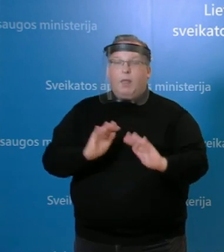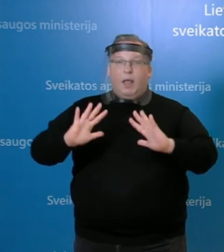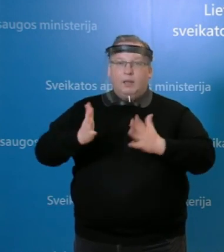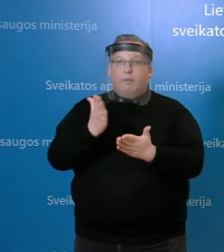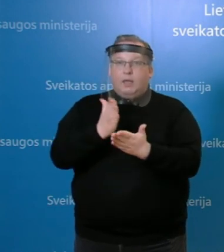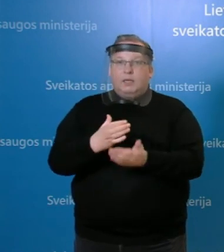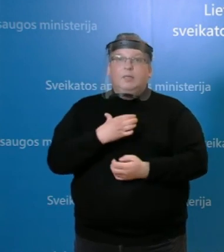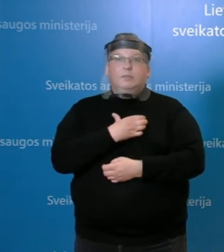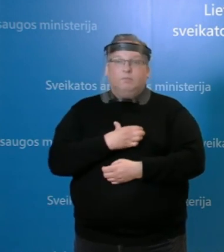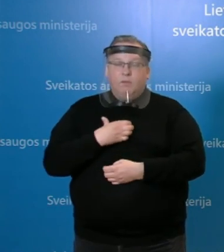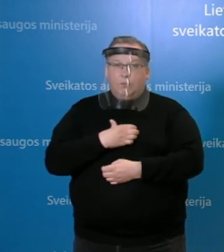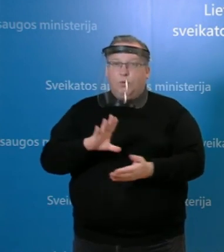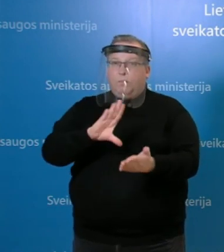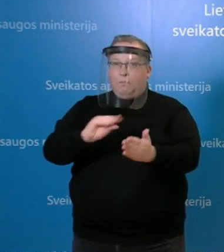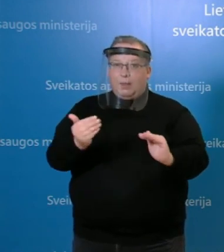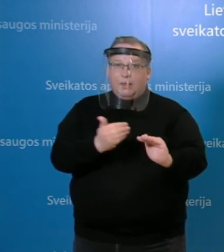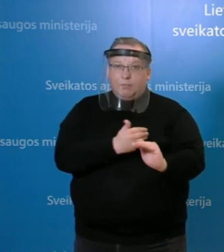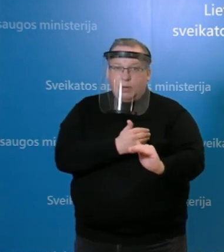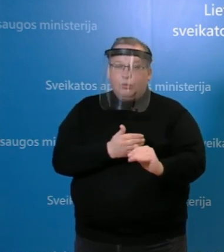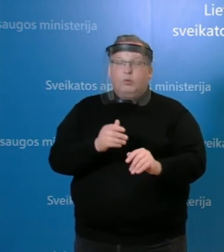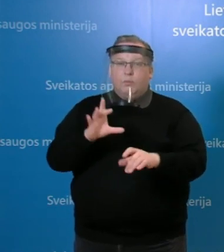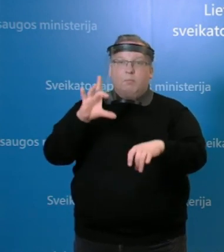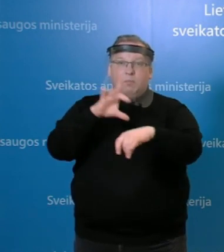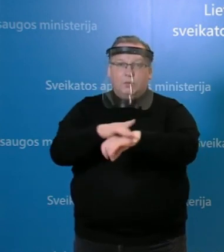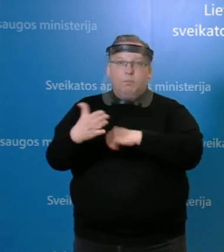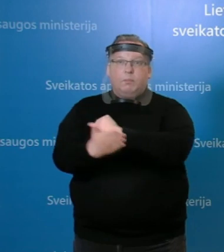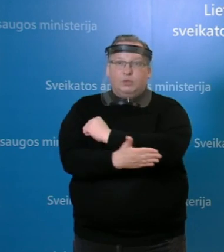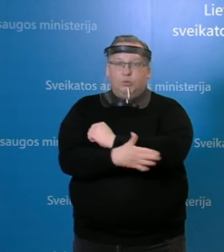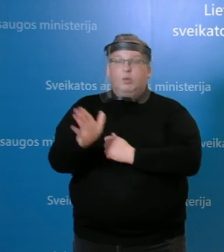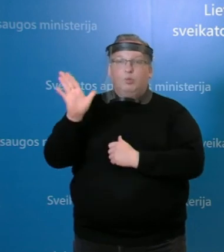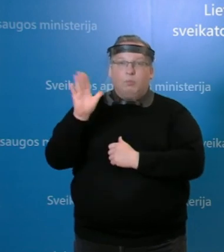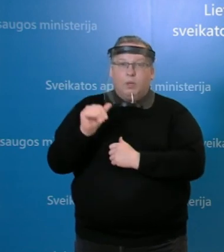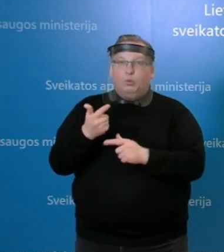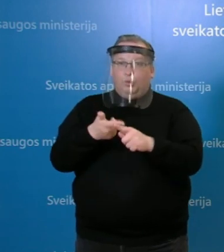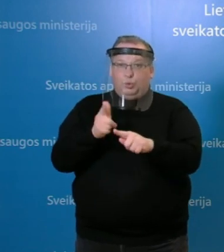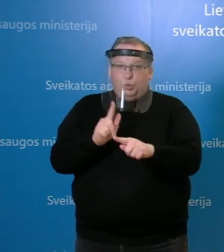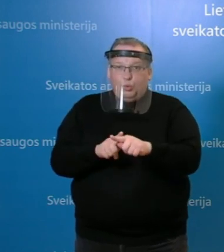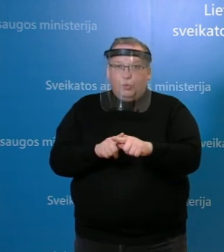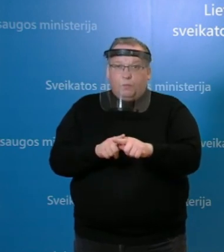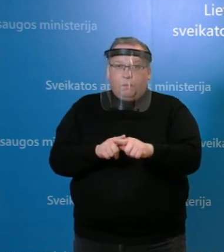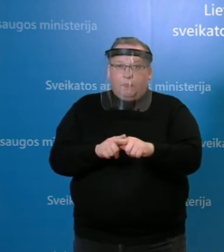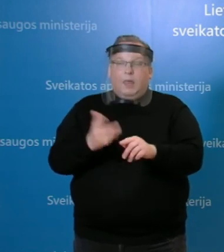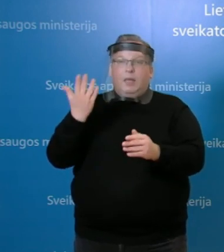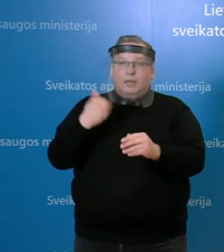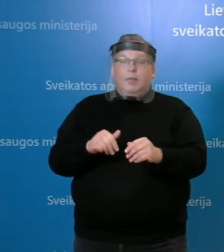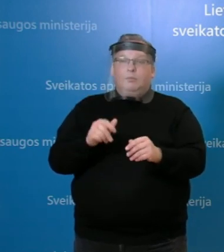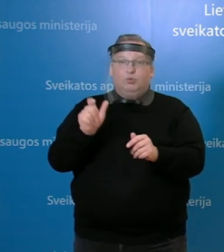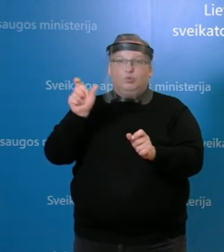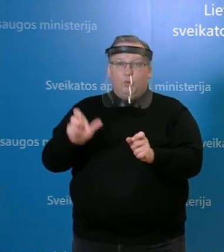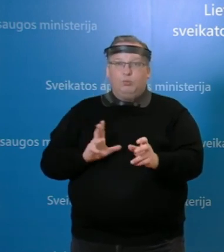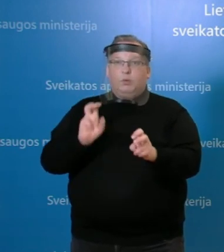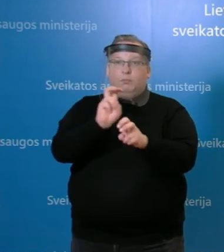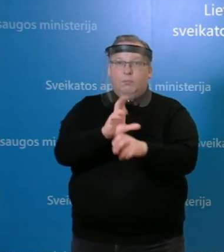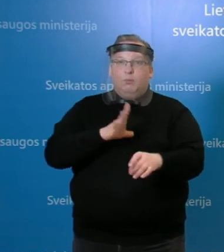reikšmingi ir besimptomius atvejus išaiškinam ir pastaruoju metu, tų profilaktinių tyrimų metu, kai ir pasakau, kad asmuo buvo